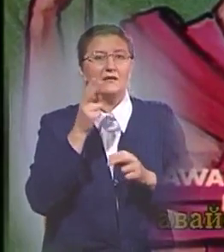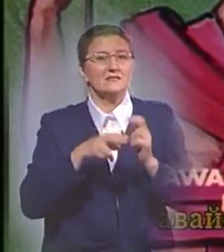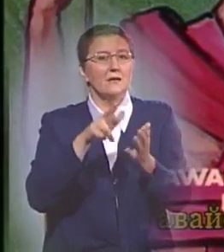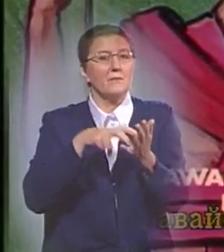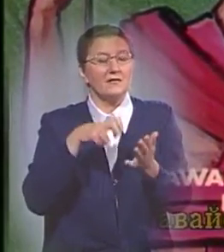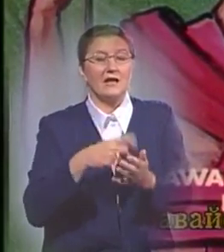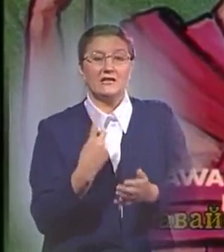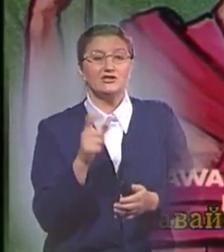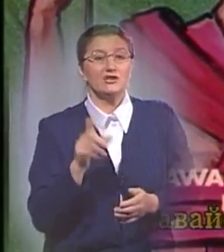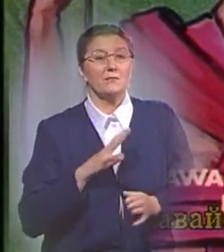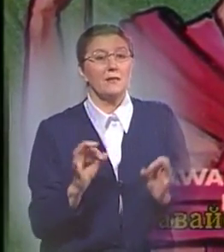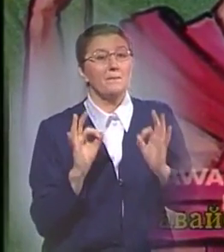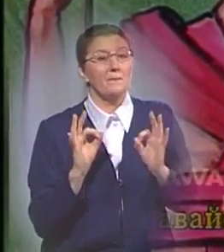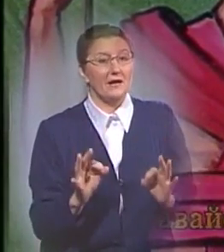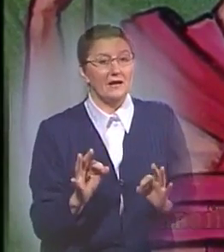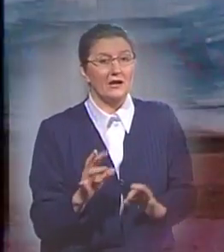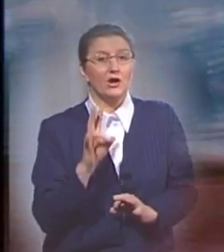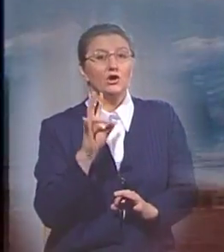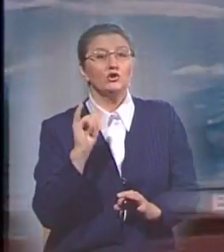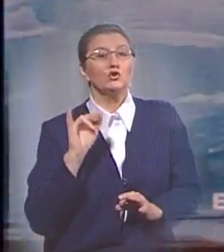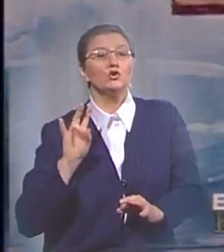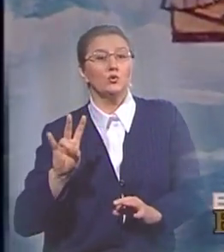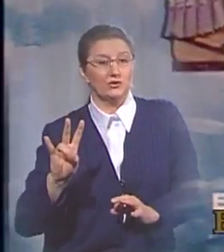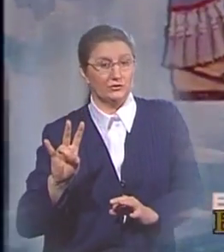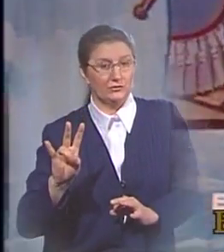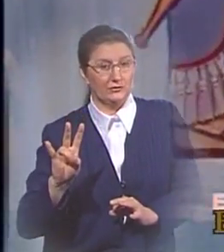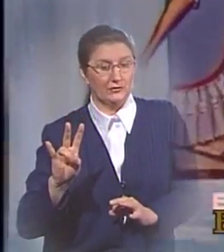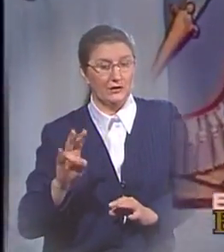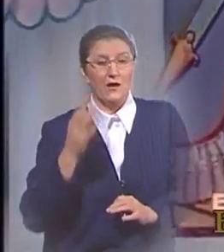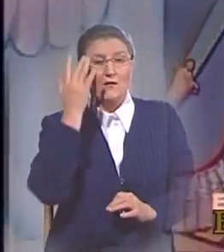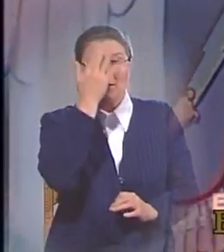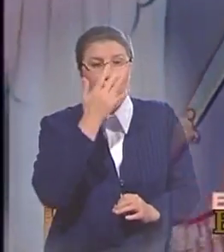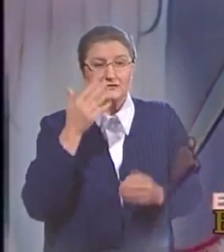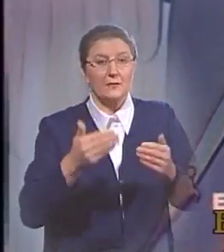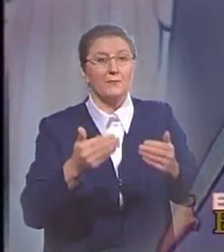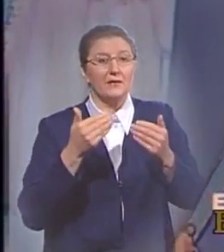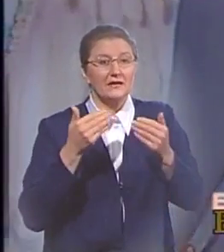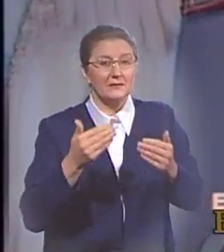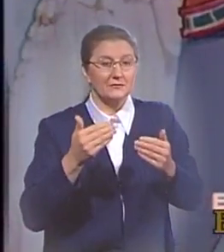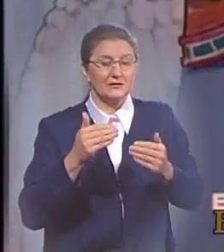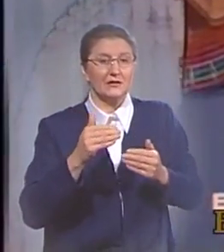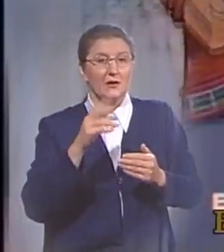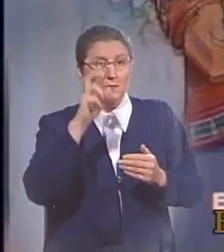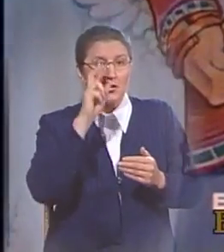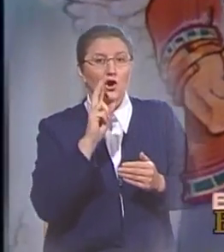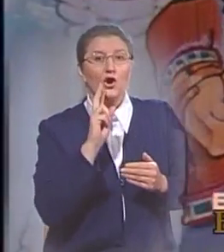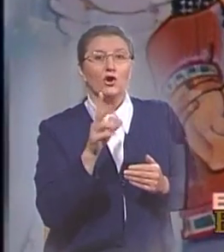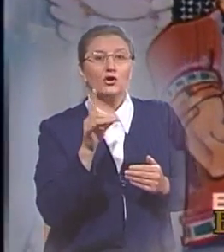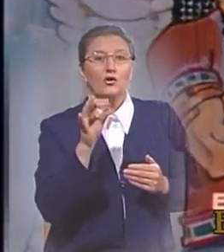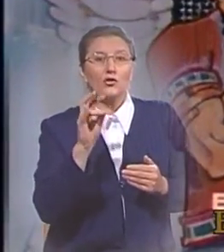человек был праведным – Нуу. Во сне пред ним предстал бог Кронос и провозгласил, что